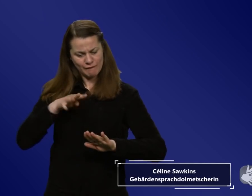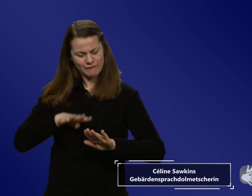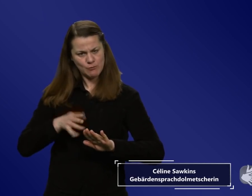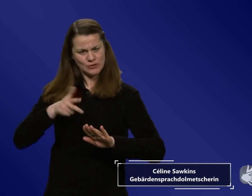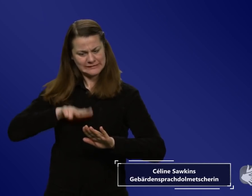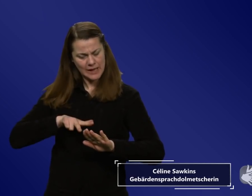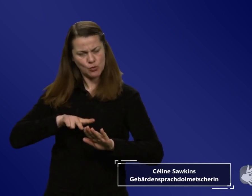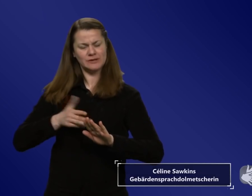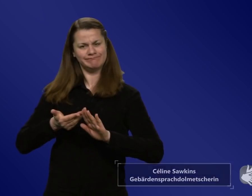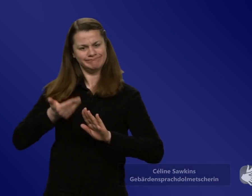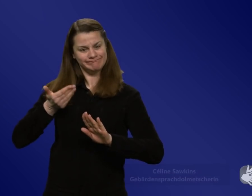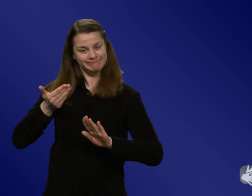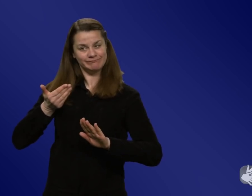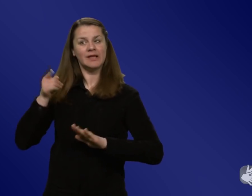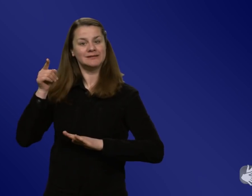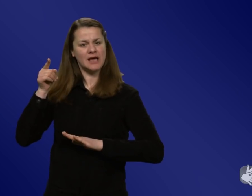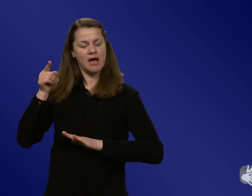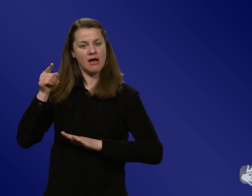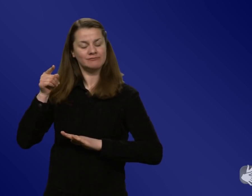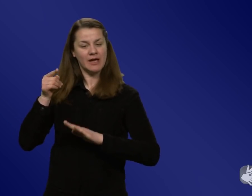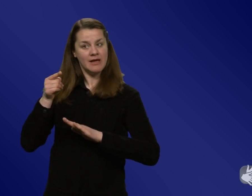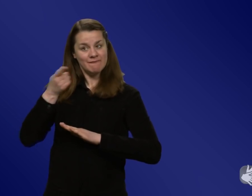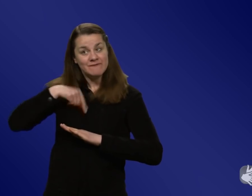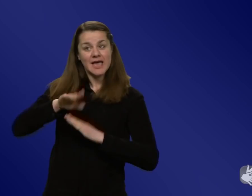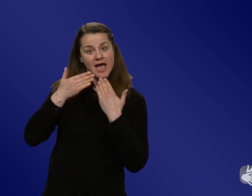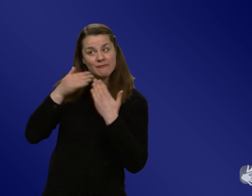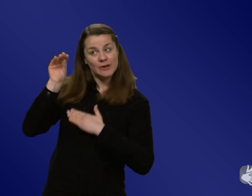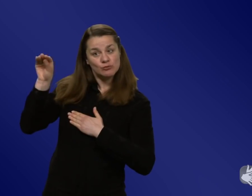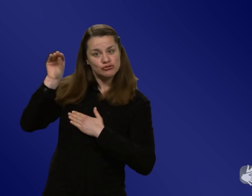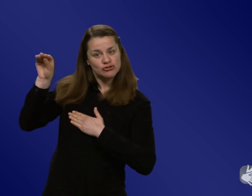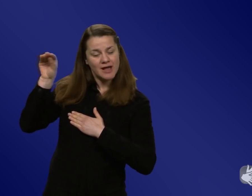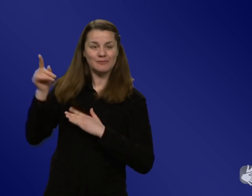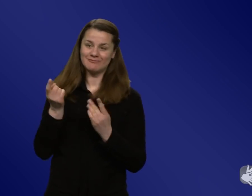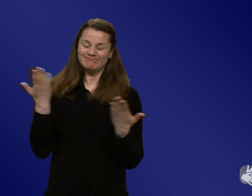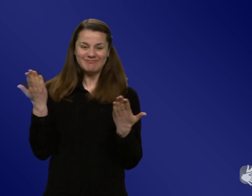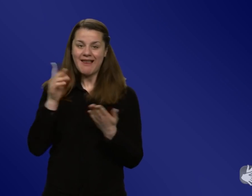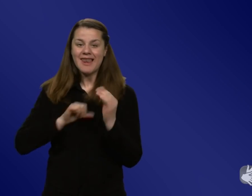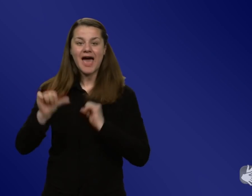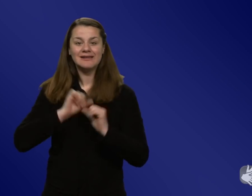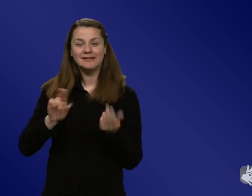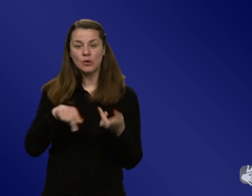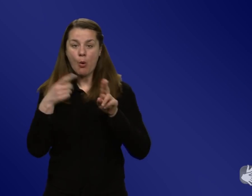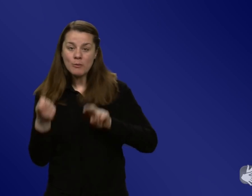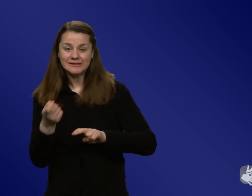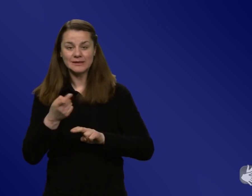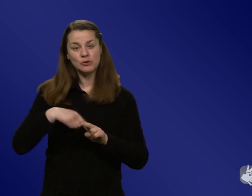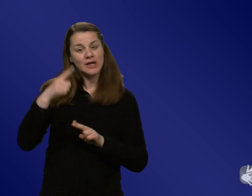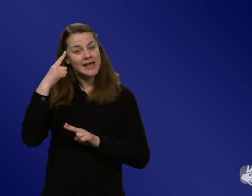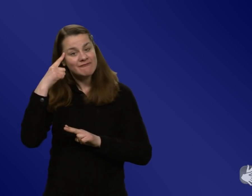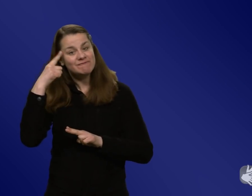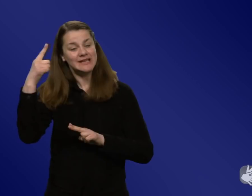Prinzip eine behördlich abgelegte Wissenssammlung. Alles, was wir seit der Impfpriorisierung gesammelt haben an Wissen, war da aufgeführt. Und